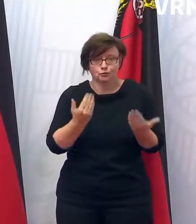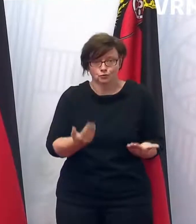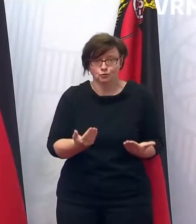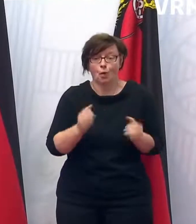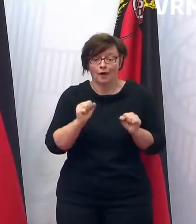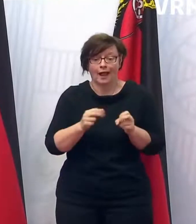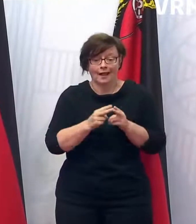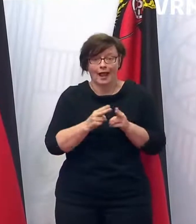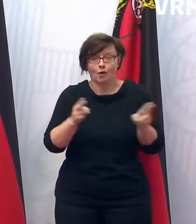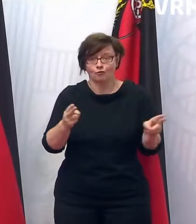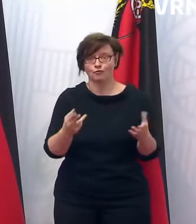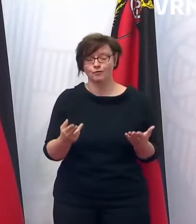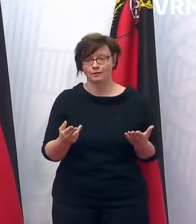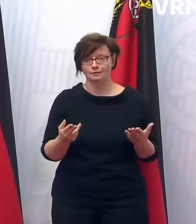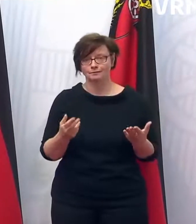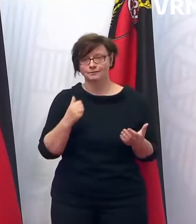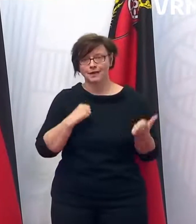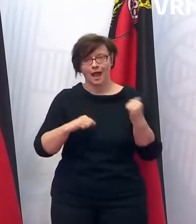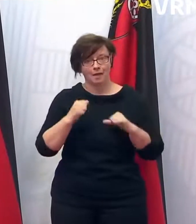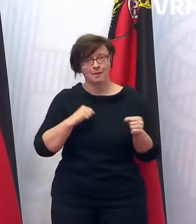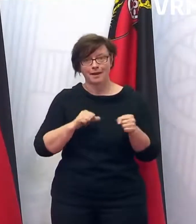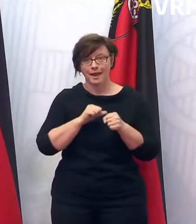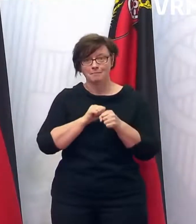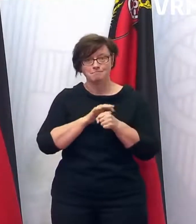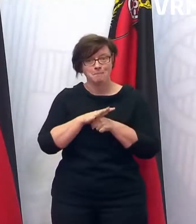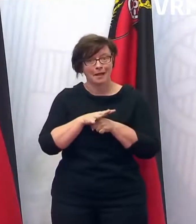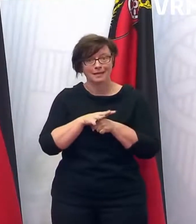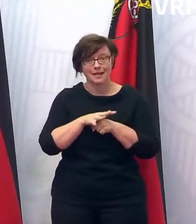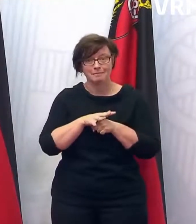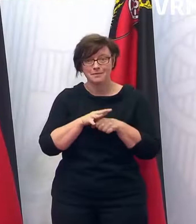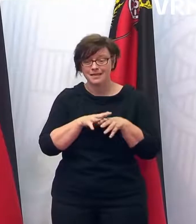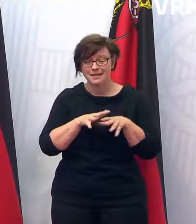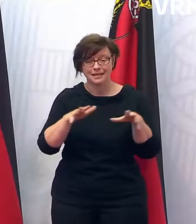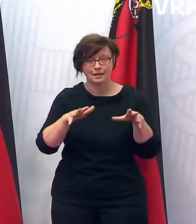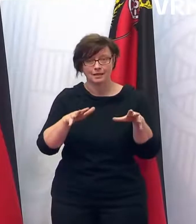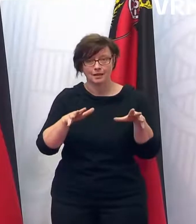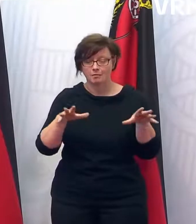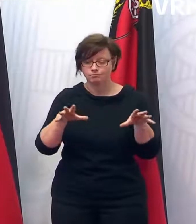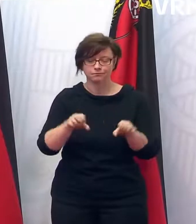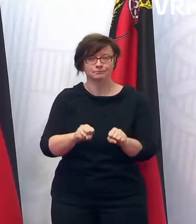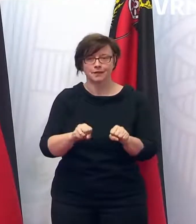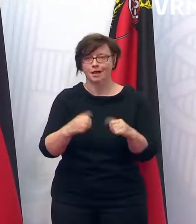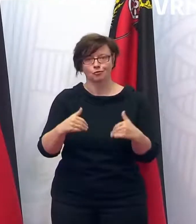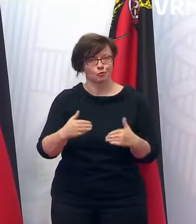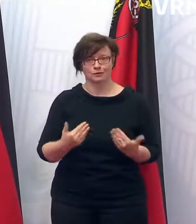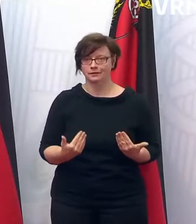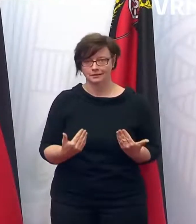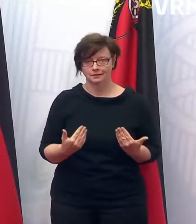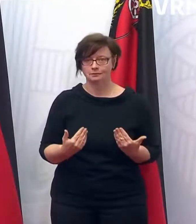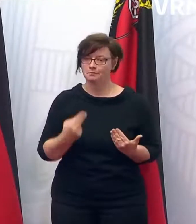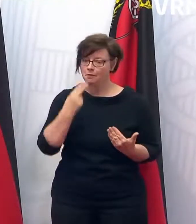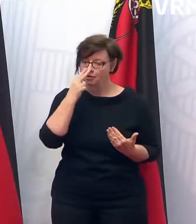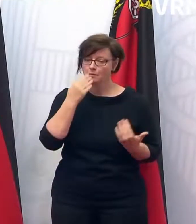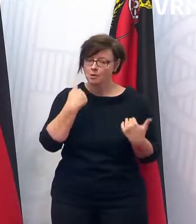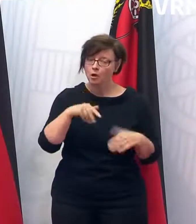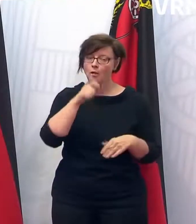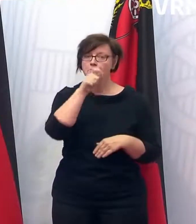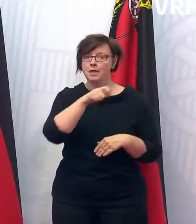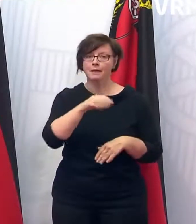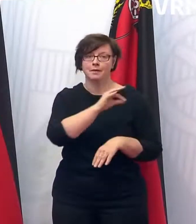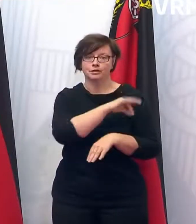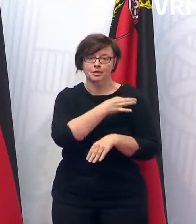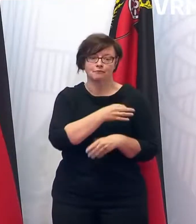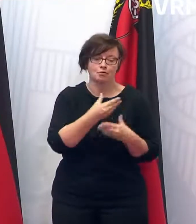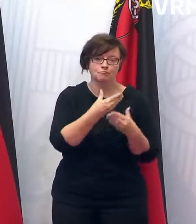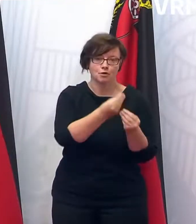Aber es ist leider ja auch noch nicht so, dass wir die Pandemie komplett überwunden haben. Wir müssen wirklich noch schauen, dass noch mehr Menschen geimpft werden,